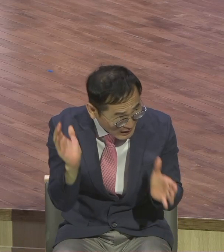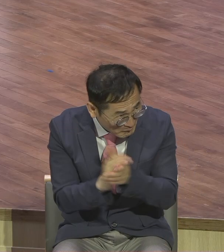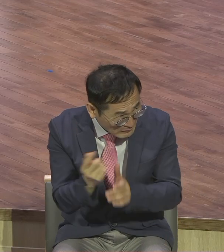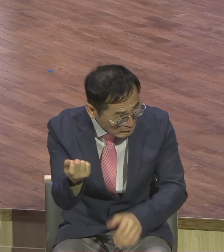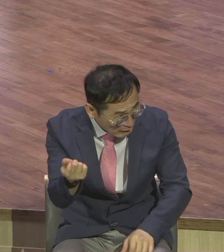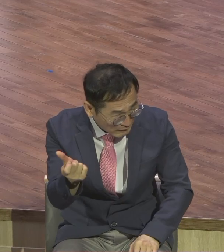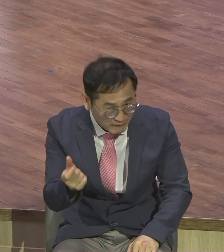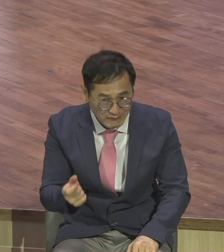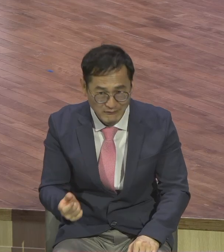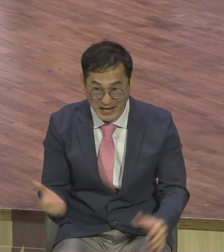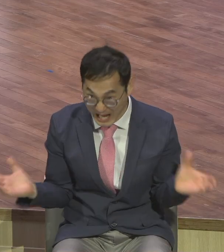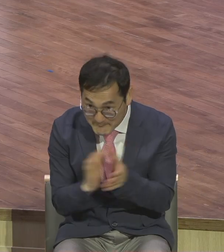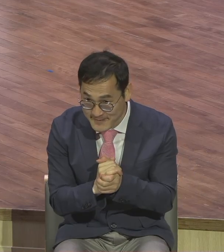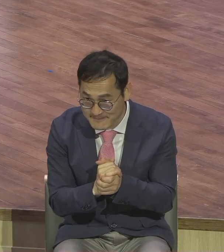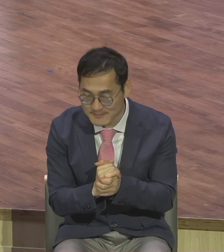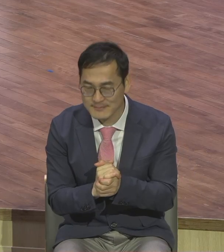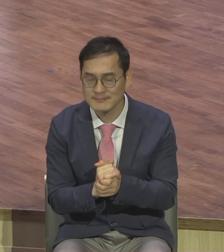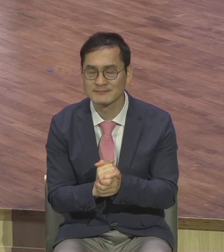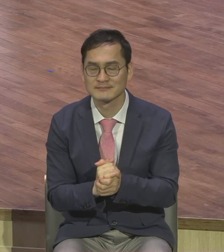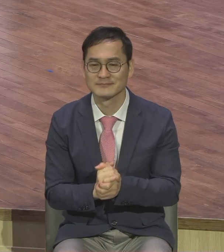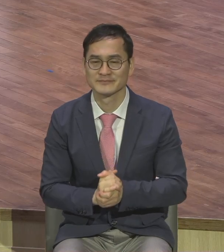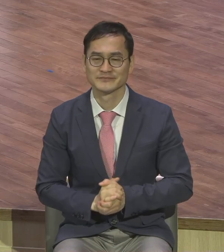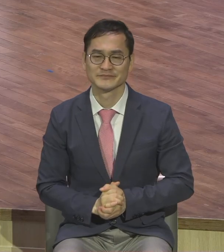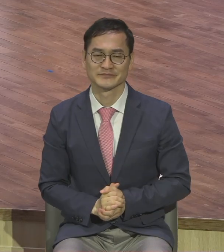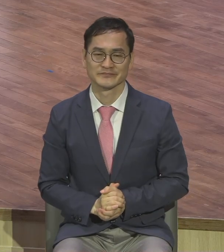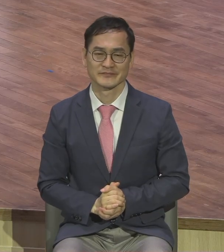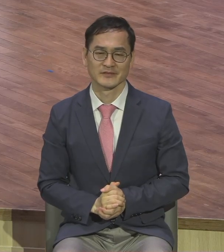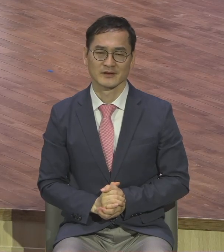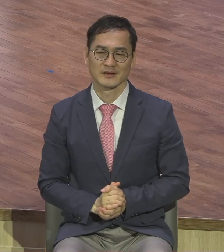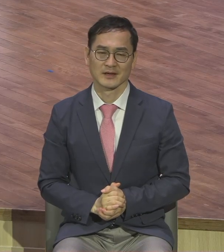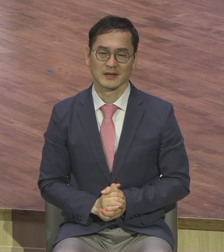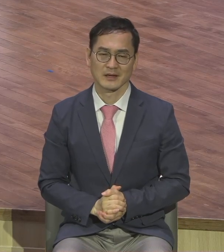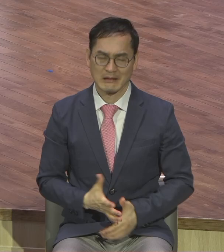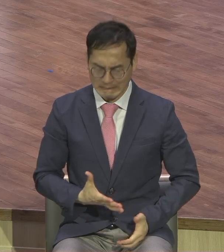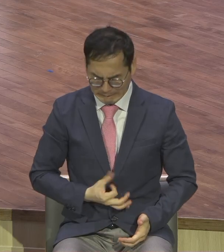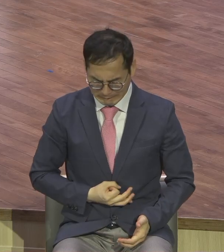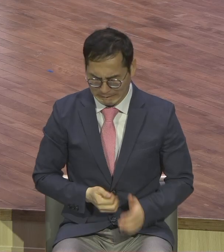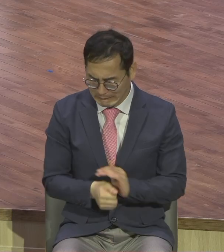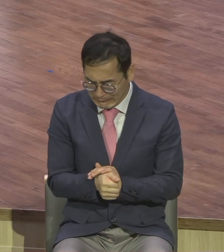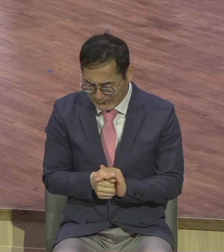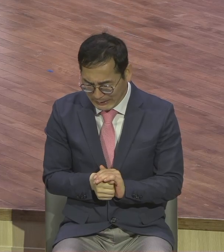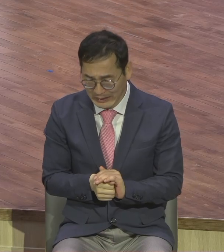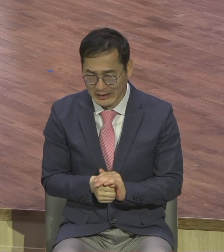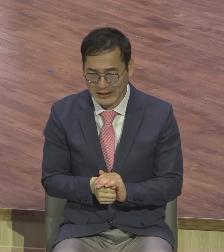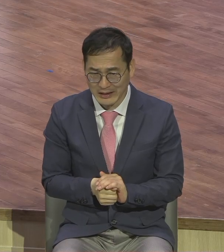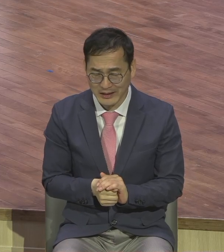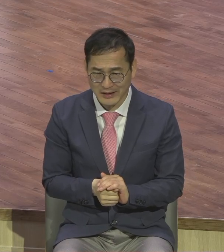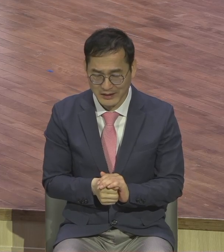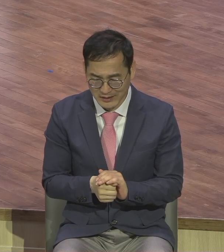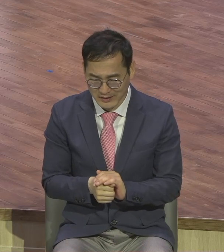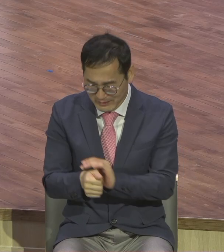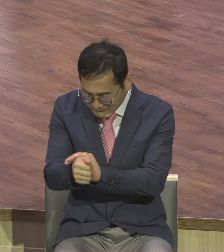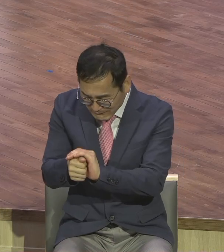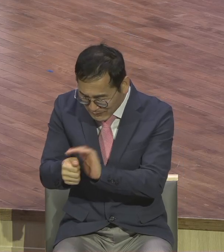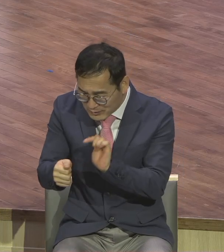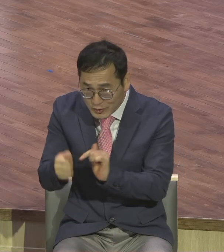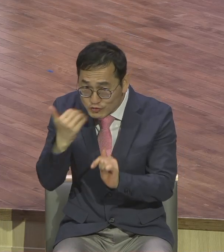아멘 아무 힘없고 소심하고 별 볼일 없는 기도온도 말이요. 하나님의 말씀에 믿고